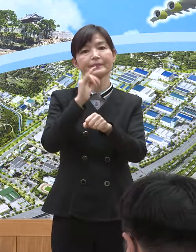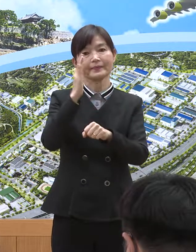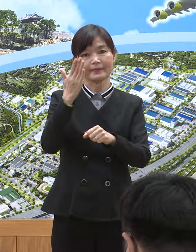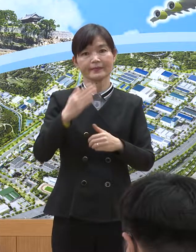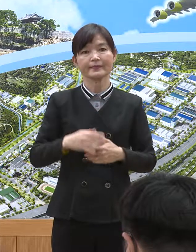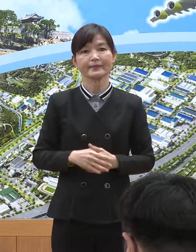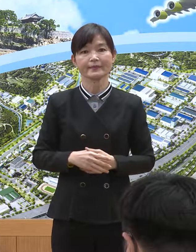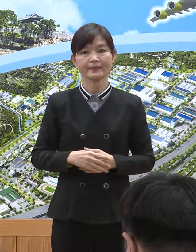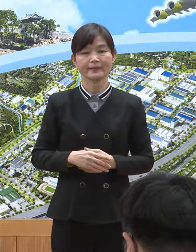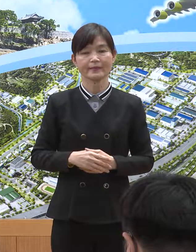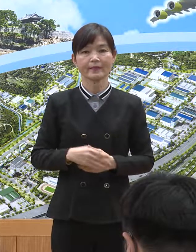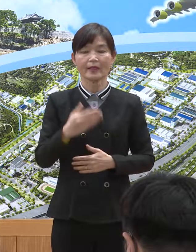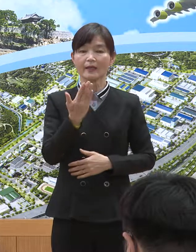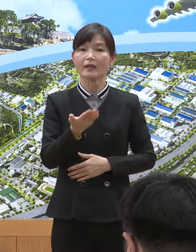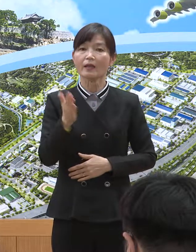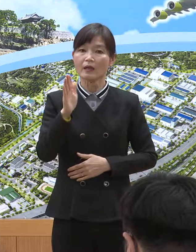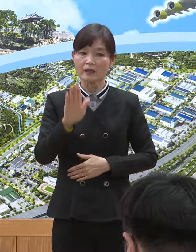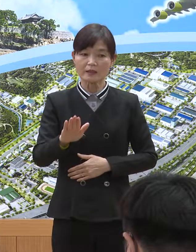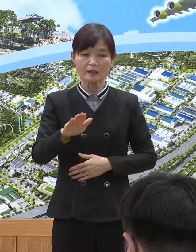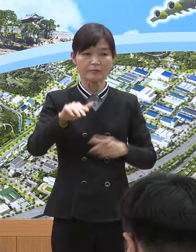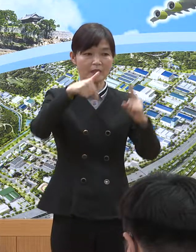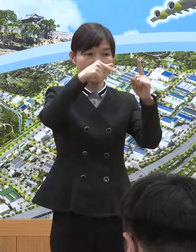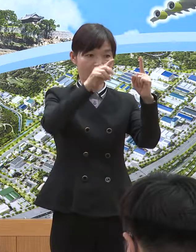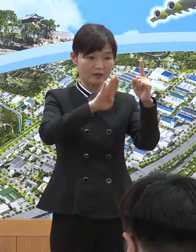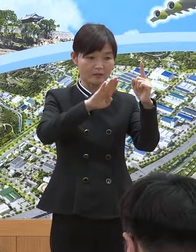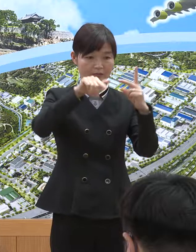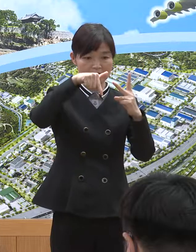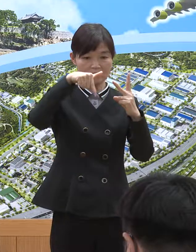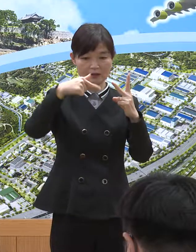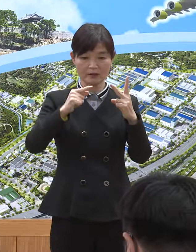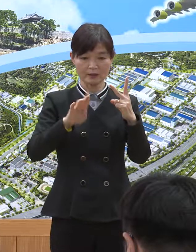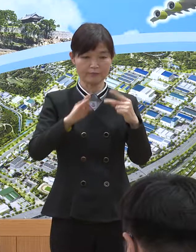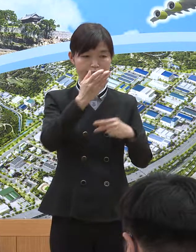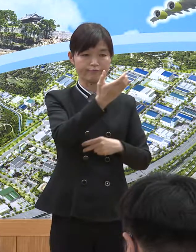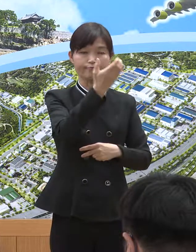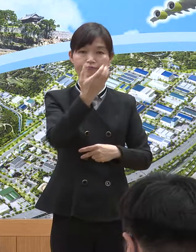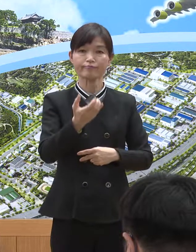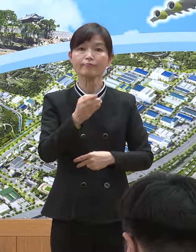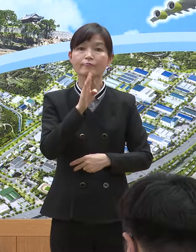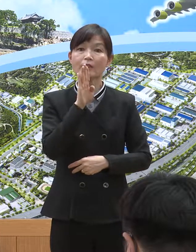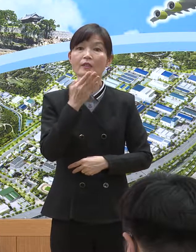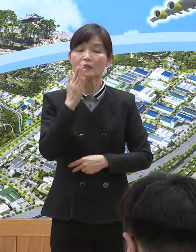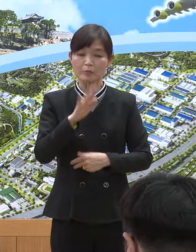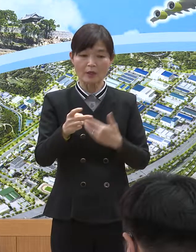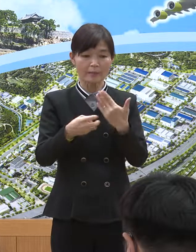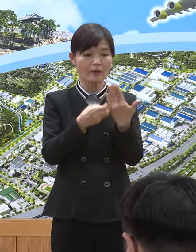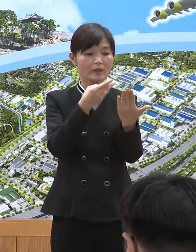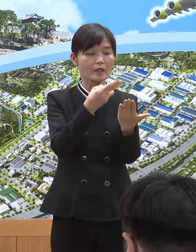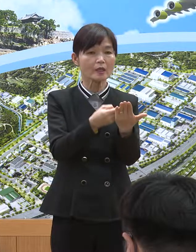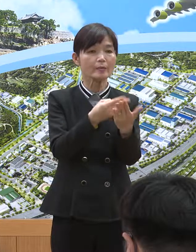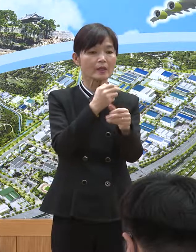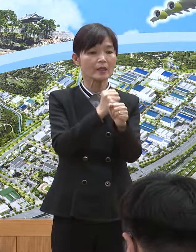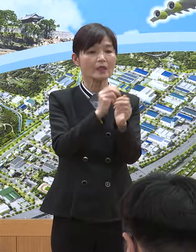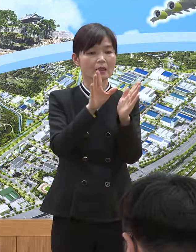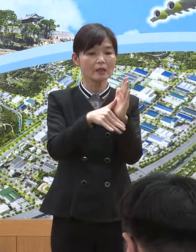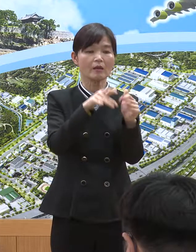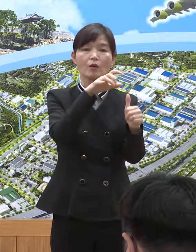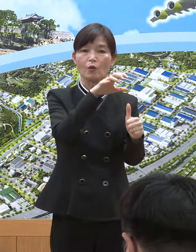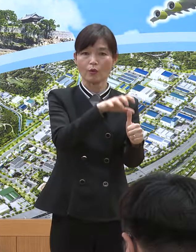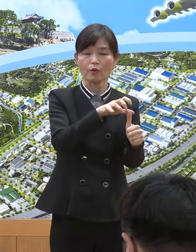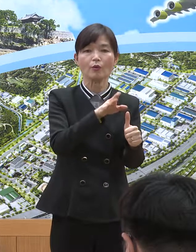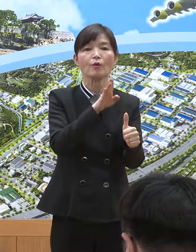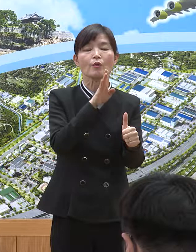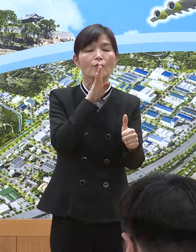다만 급수 조정이 이루어지더라도 기존 입원치료 대상으로서의 격리 의무는